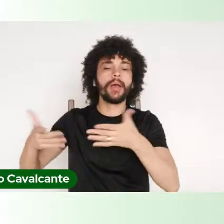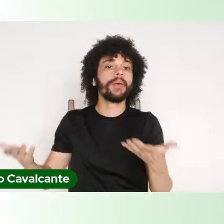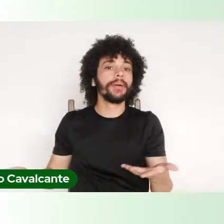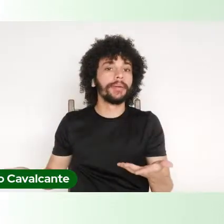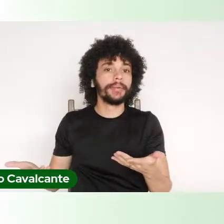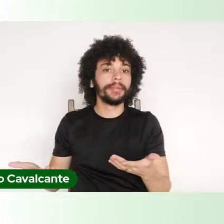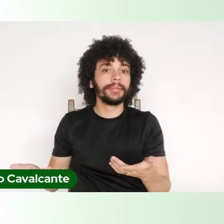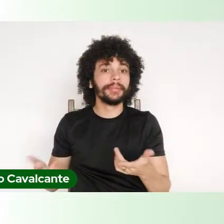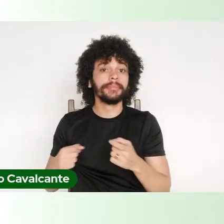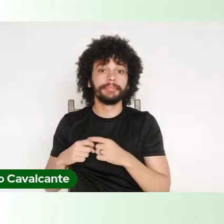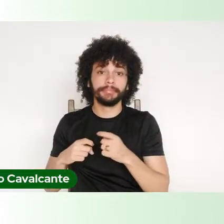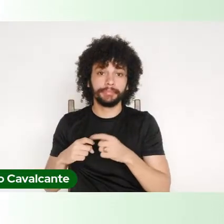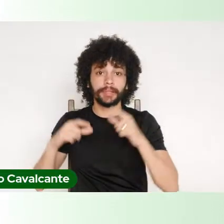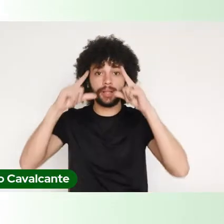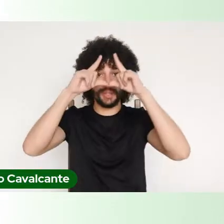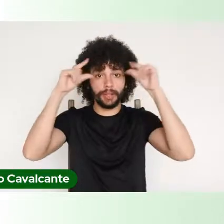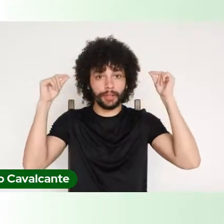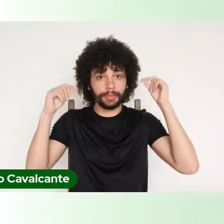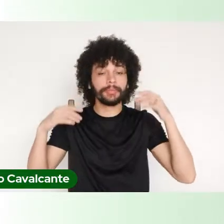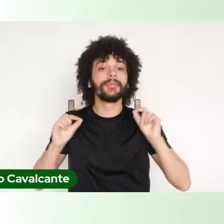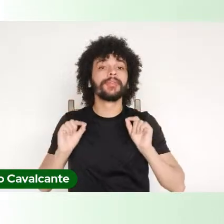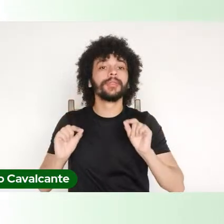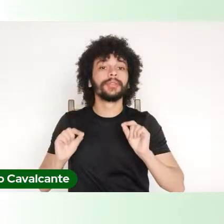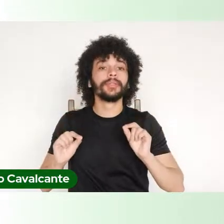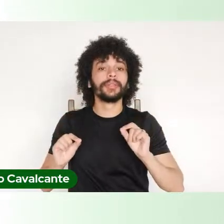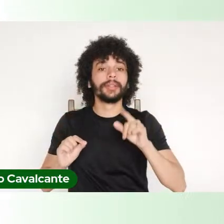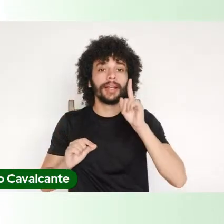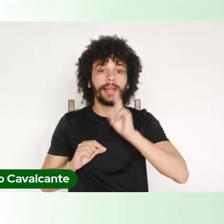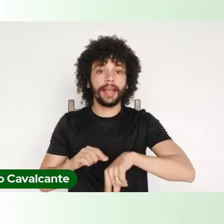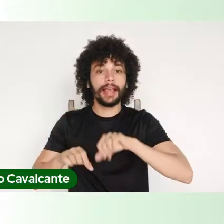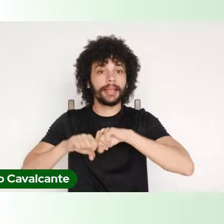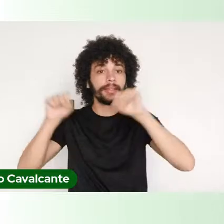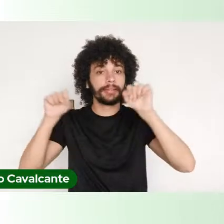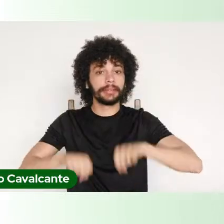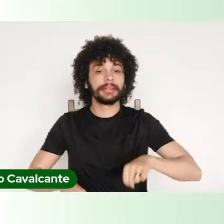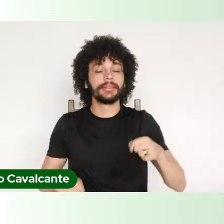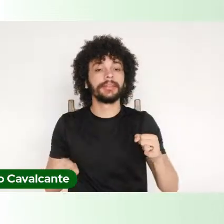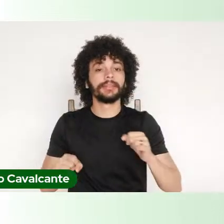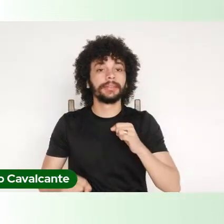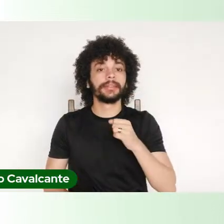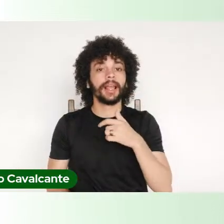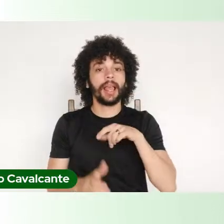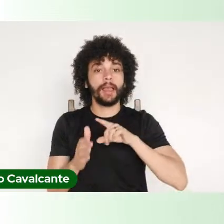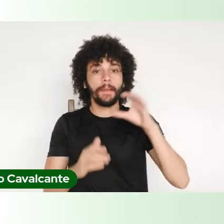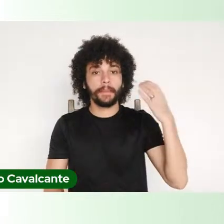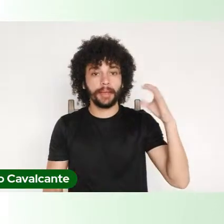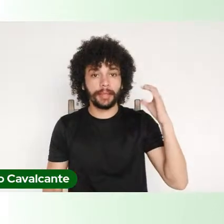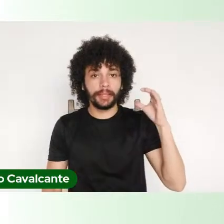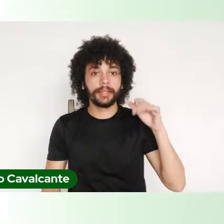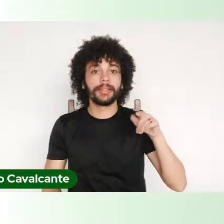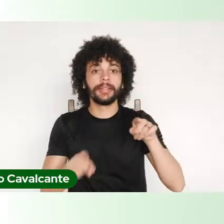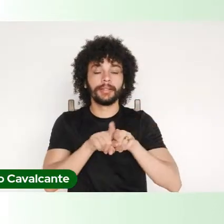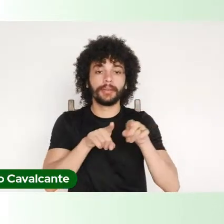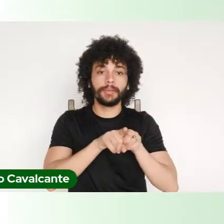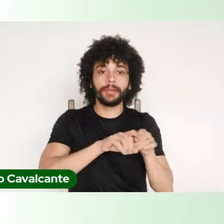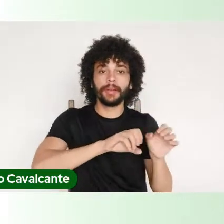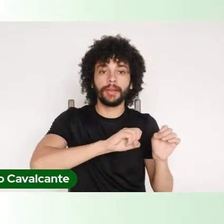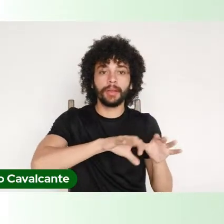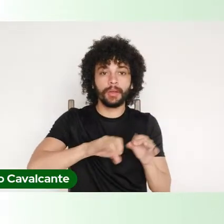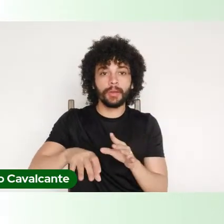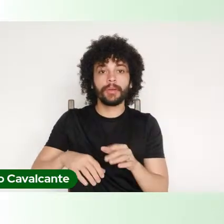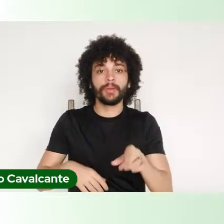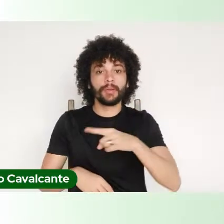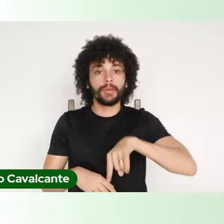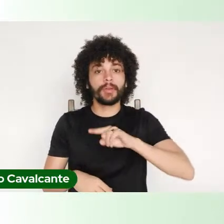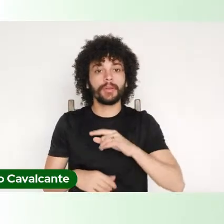médicos, os enfermeiros vêm desse sistema de ciência, vêm do ensino que a